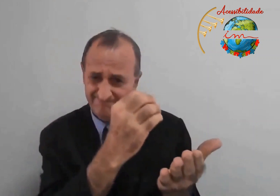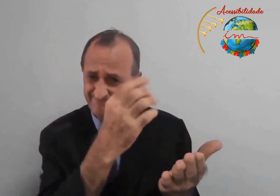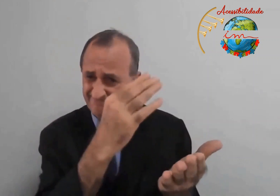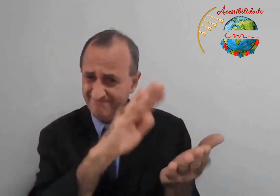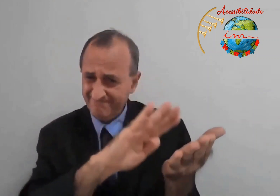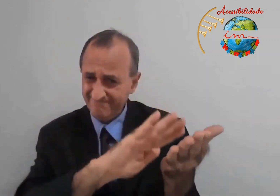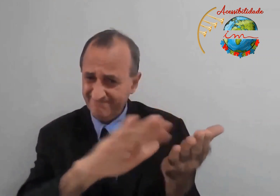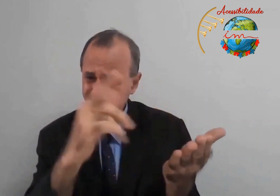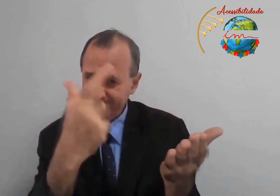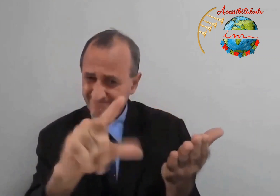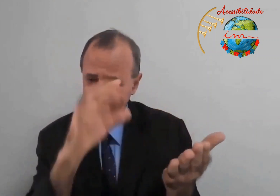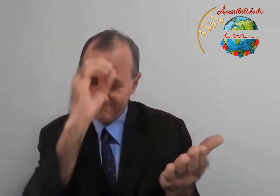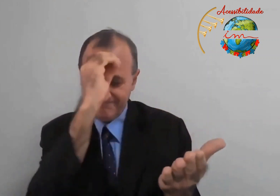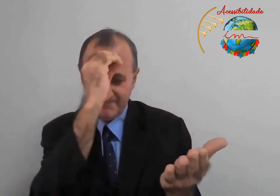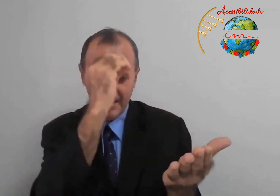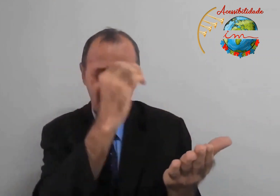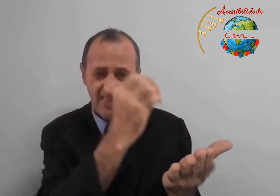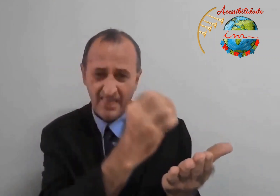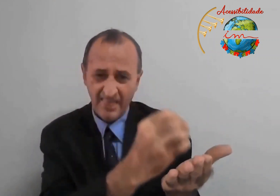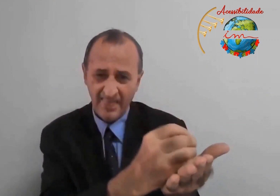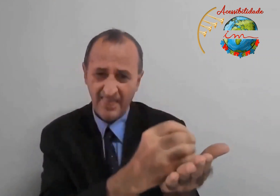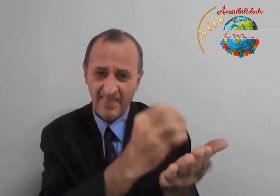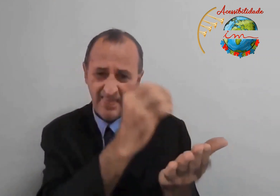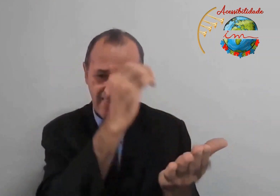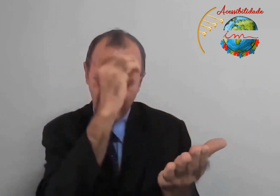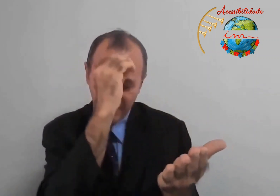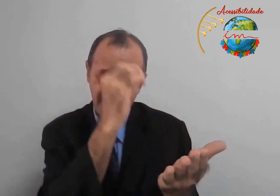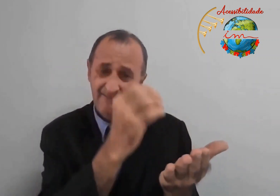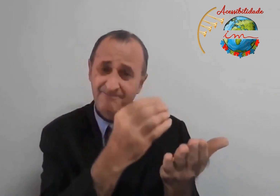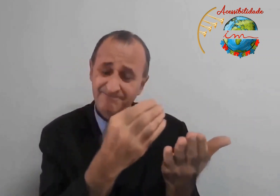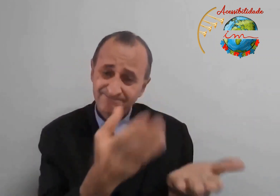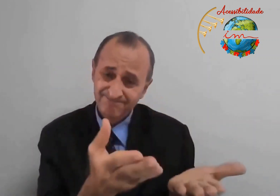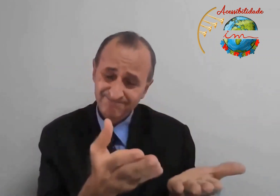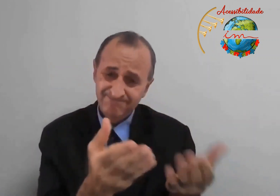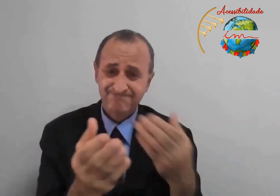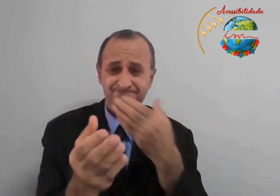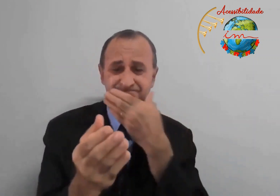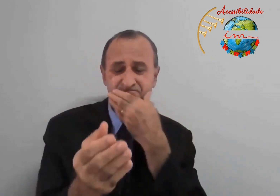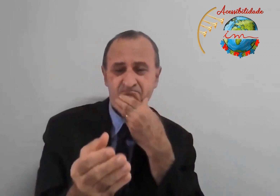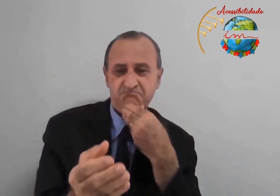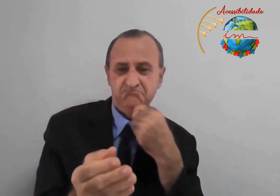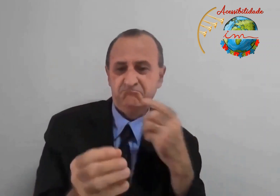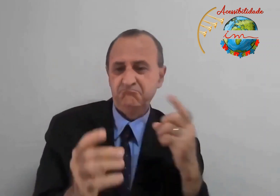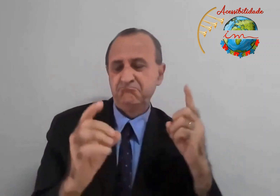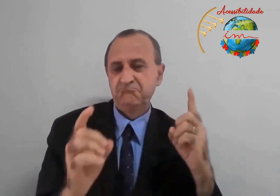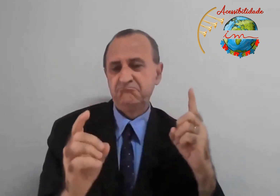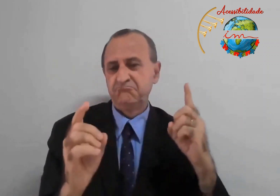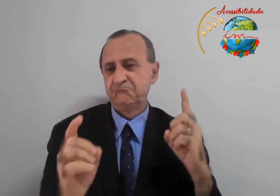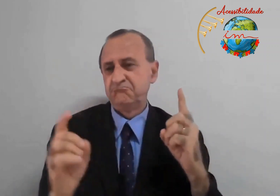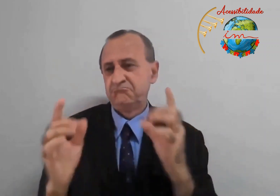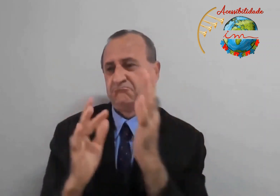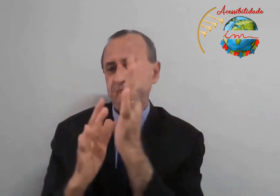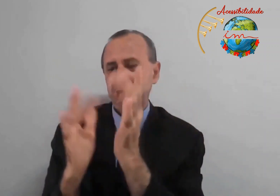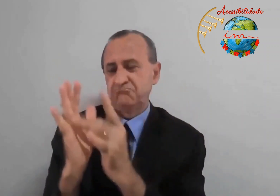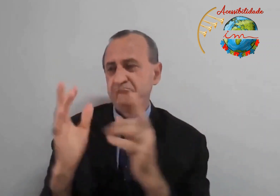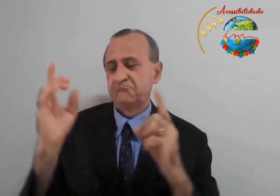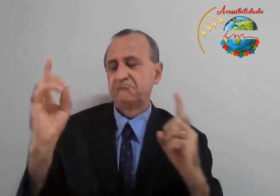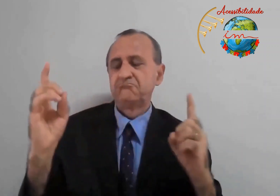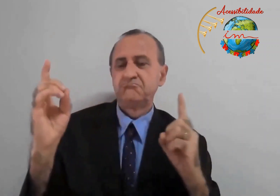experiência com o Espírito Santo. Não tinha a palavra revelada. E esse doutor da lei, então, vai estar